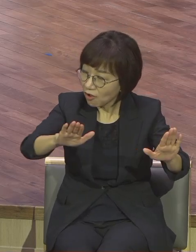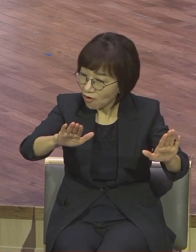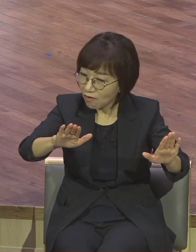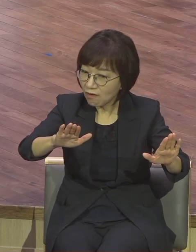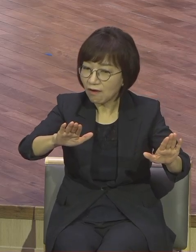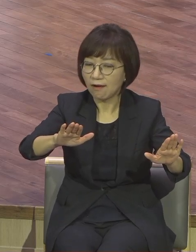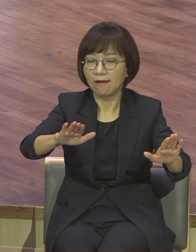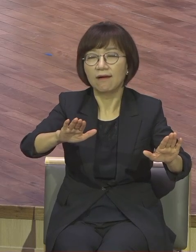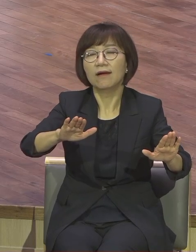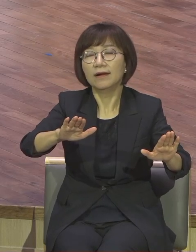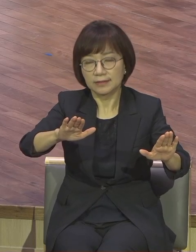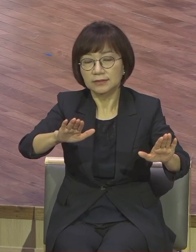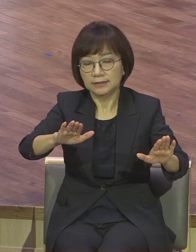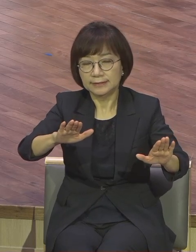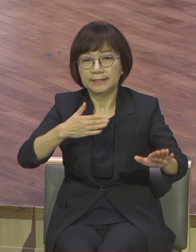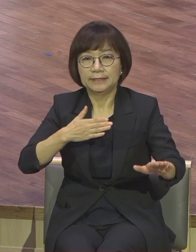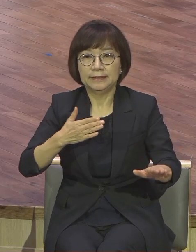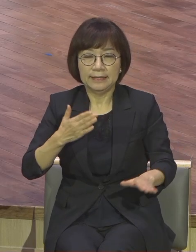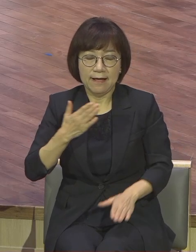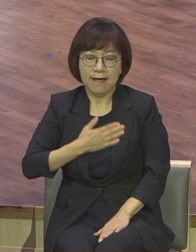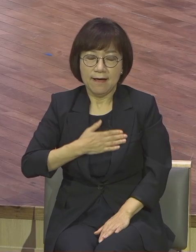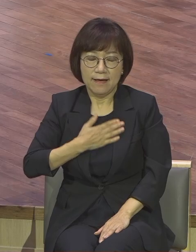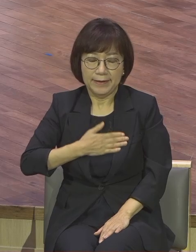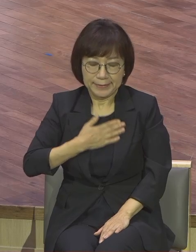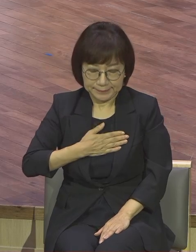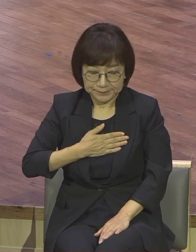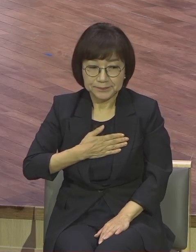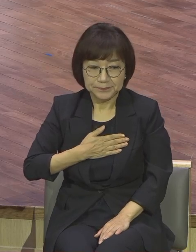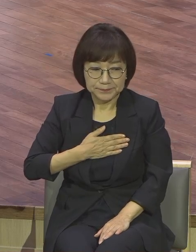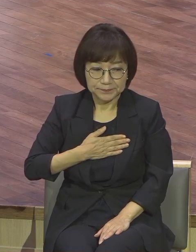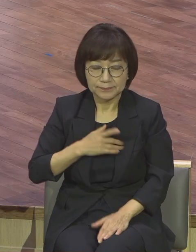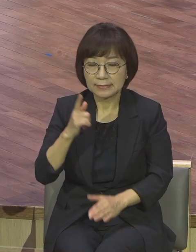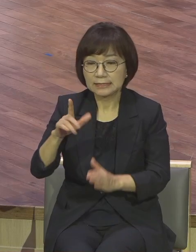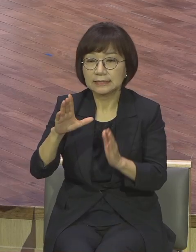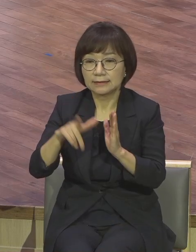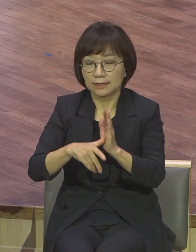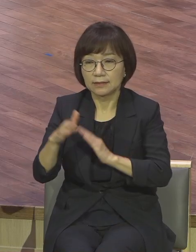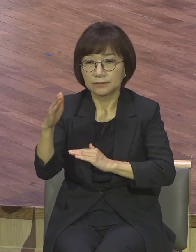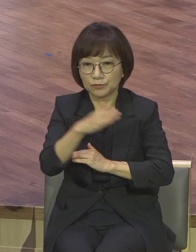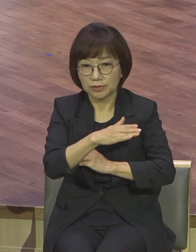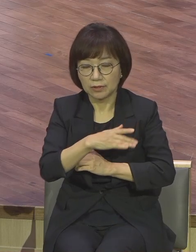하신다는 사실을 아시고 그때부터 조금 더 동의 없이